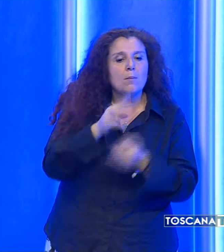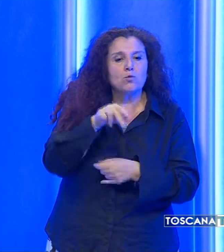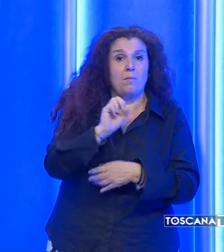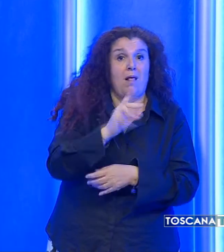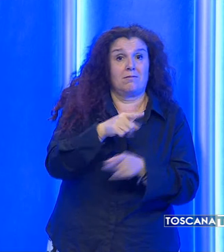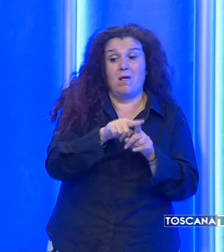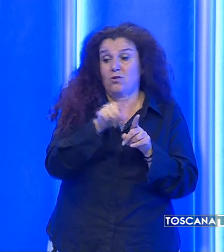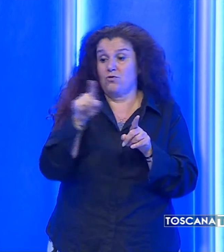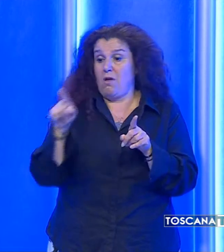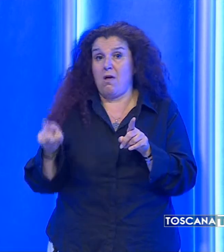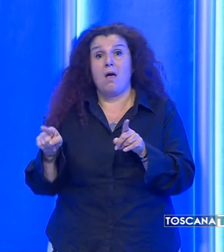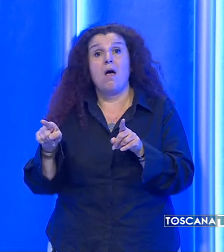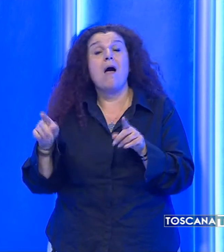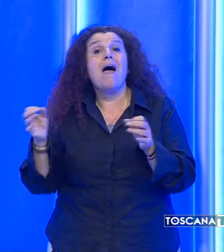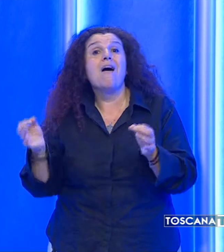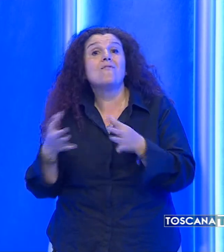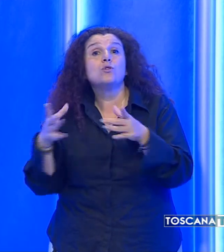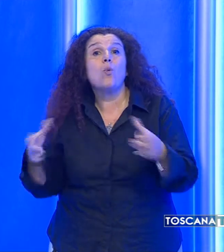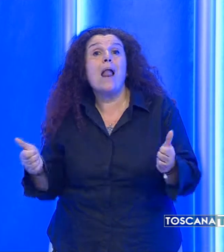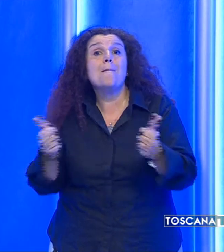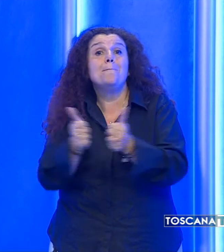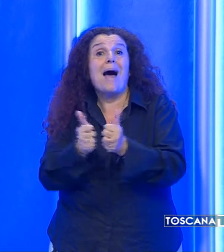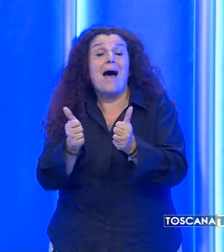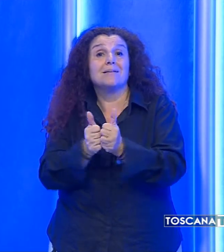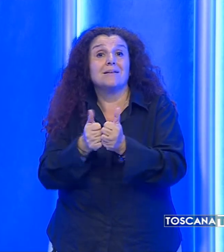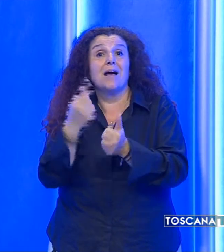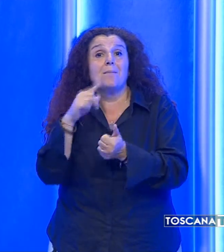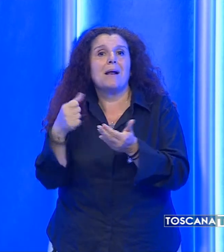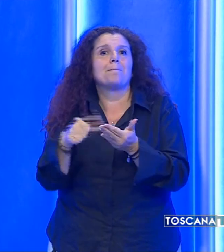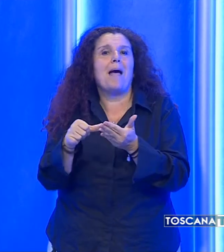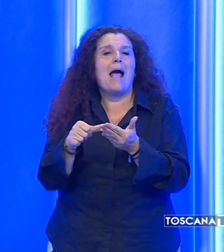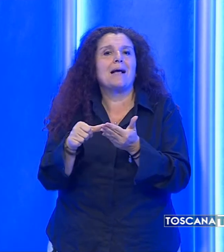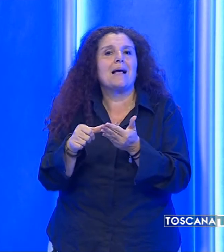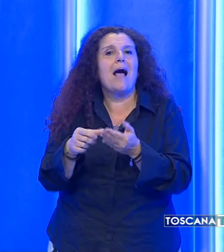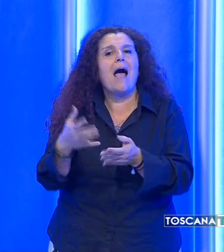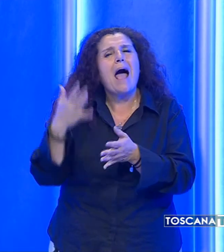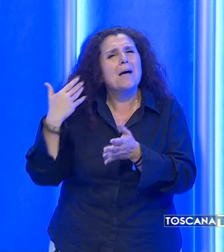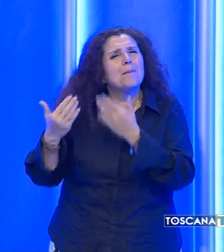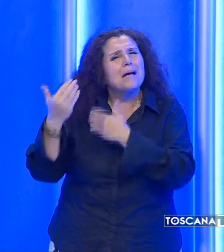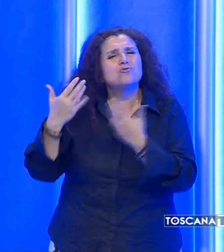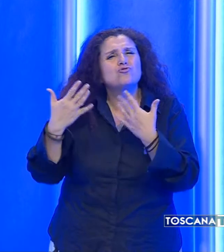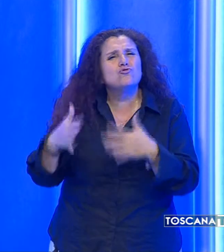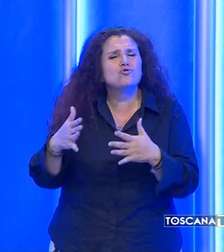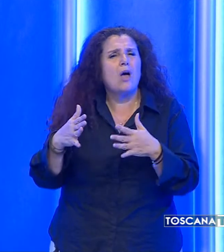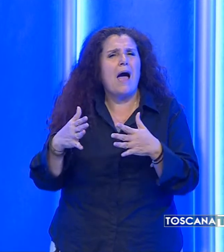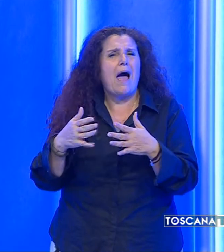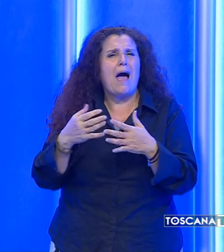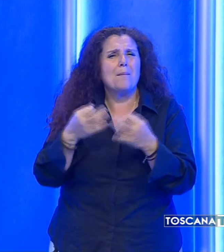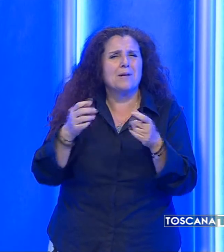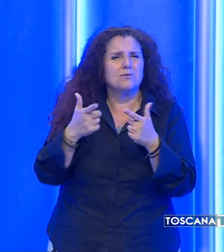un eventuale partner per la banca, all'epoca già in cattive acque, come